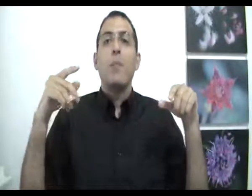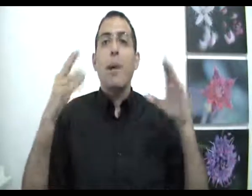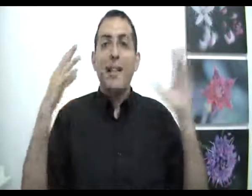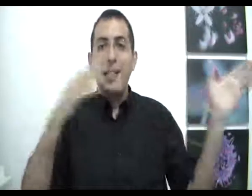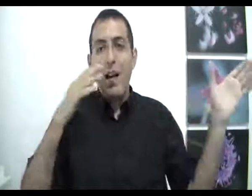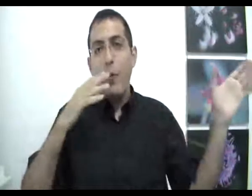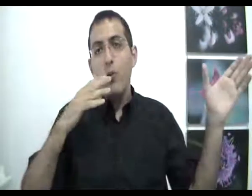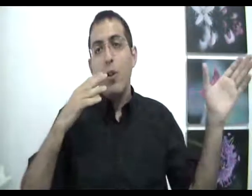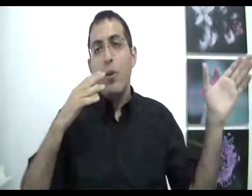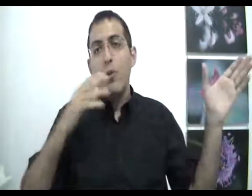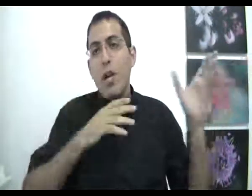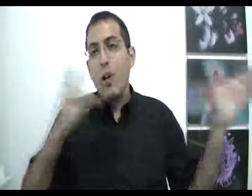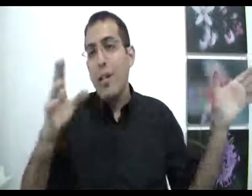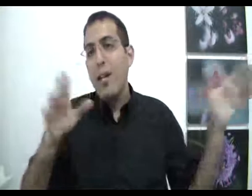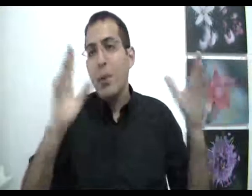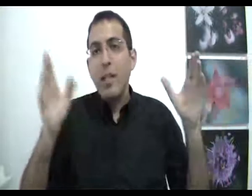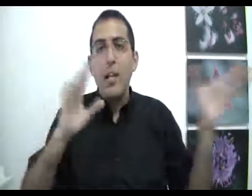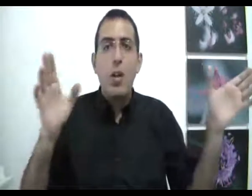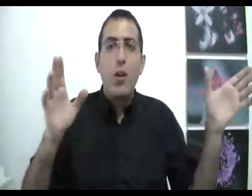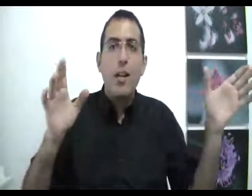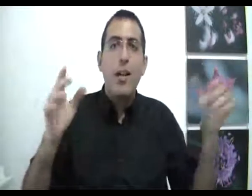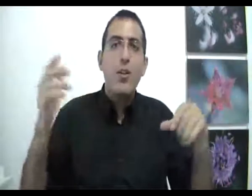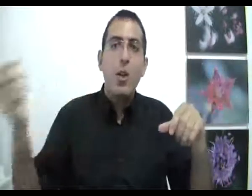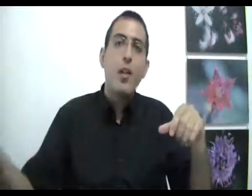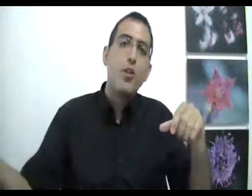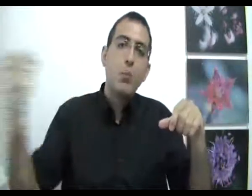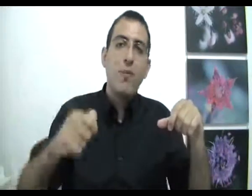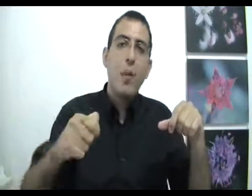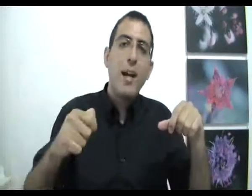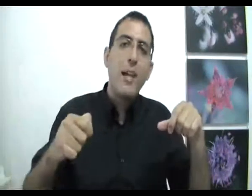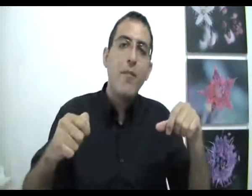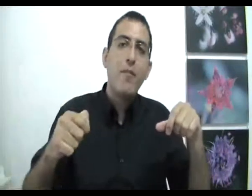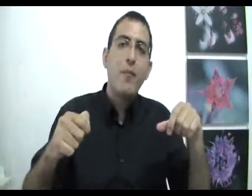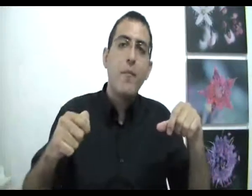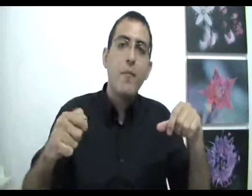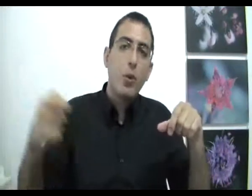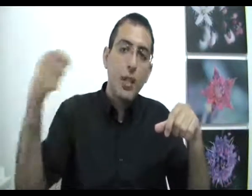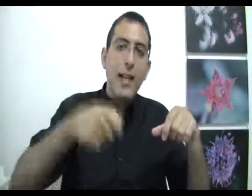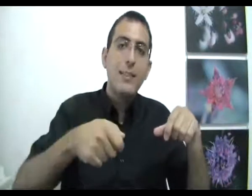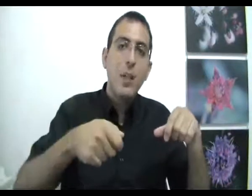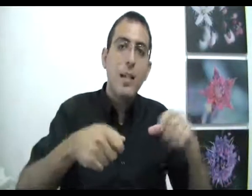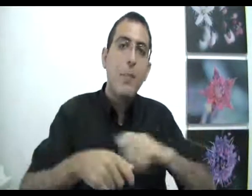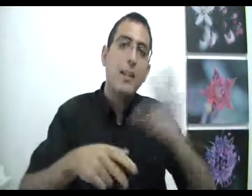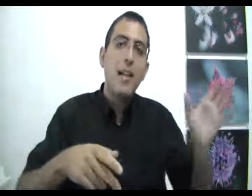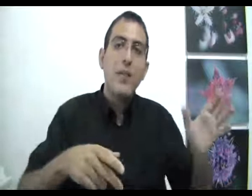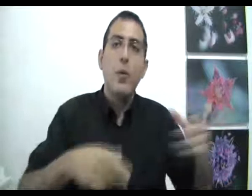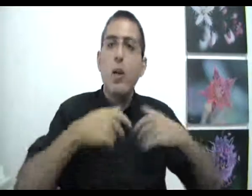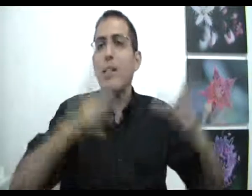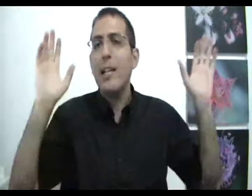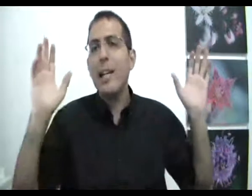בקצה ההפוך שלו שהכל אקראי בוא נניח שהכל אקראי שלא רק ששום דבר לא מחייב אותך לעשות אלא בקצה האפור, הכל זה אקראי